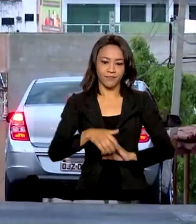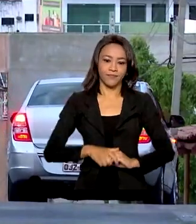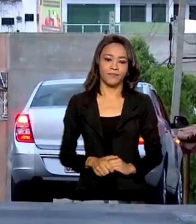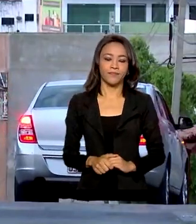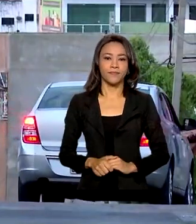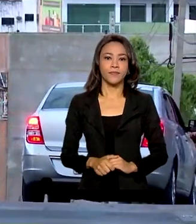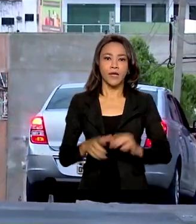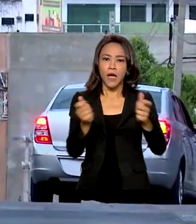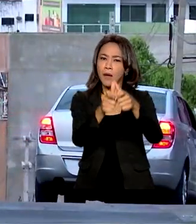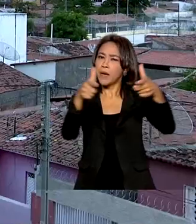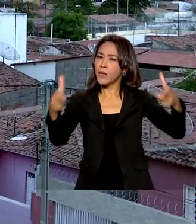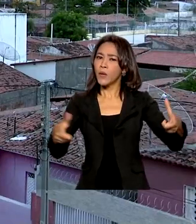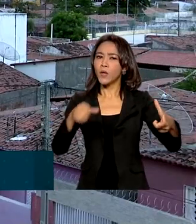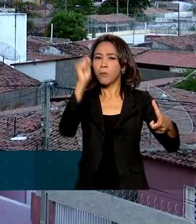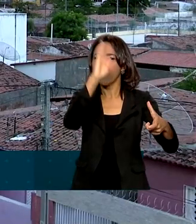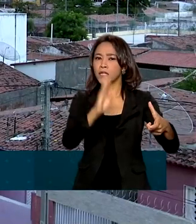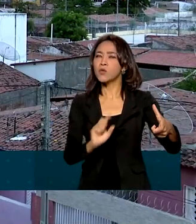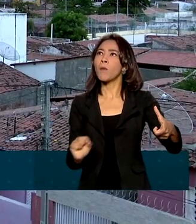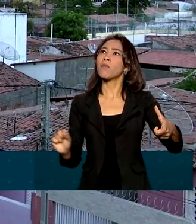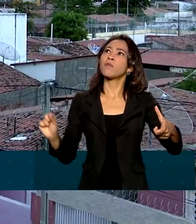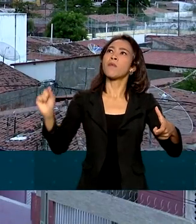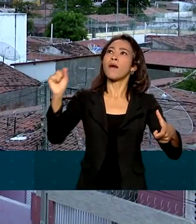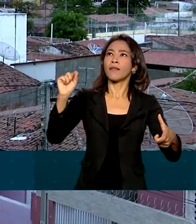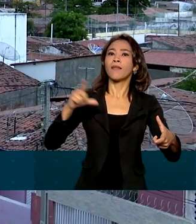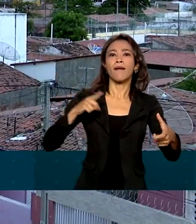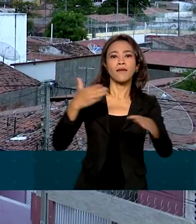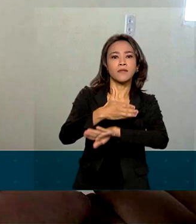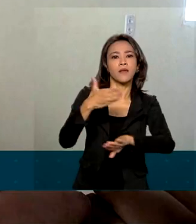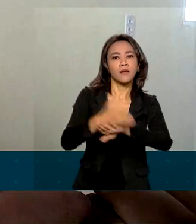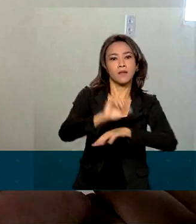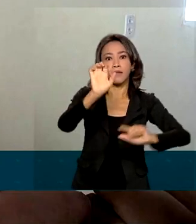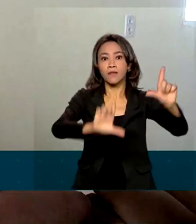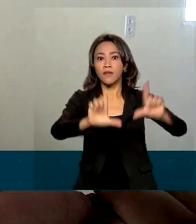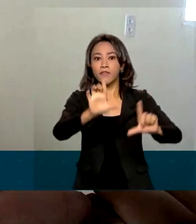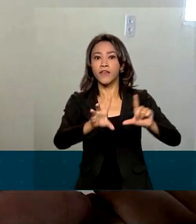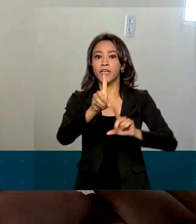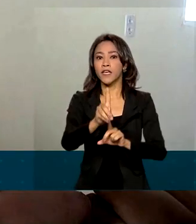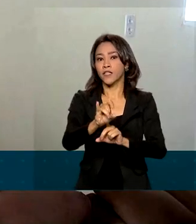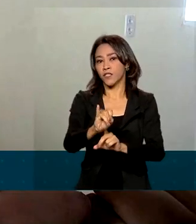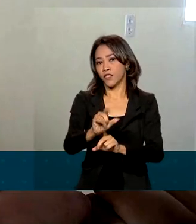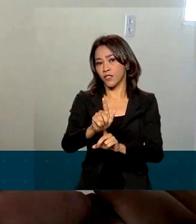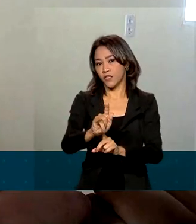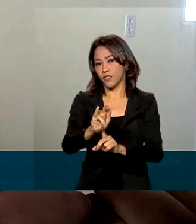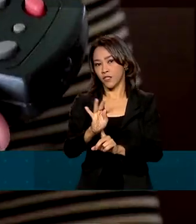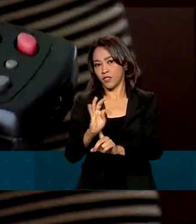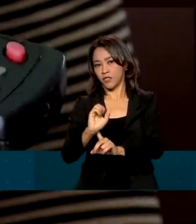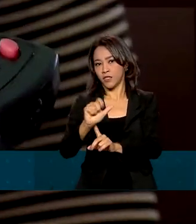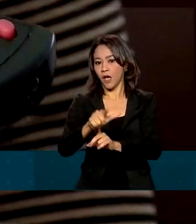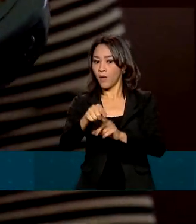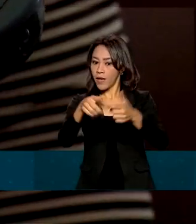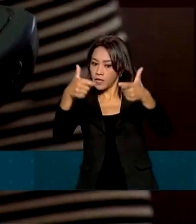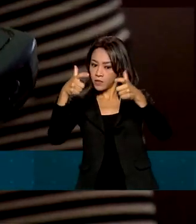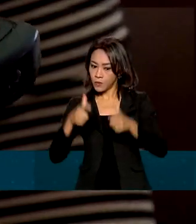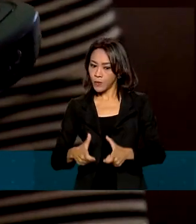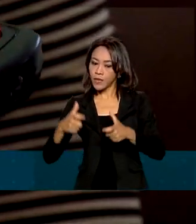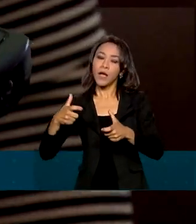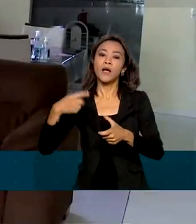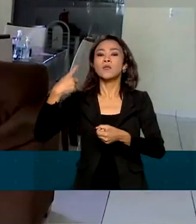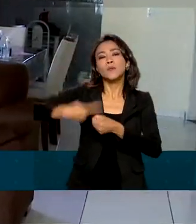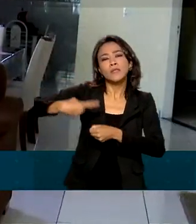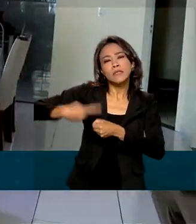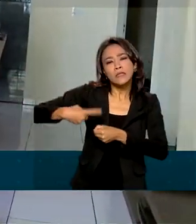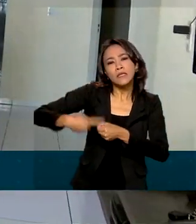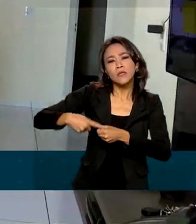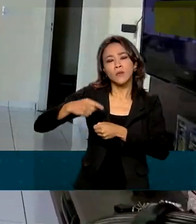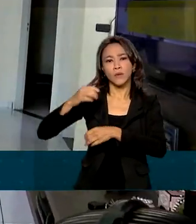Enquanto a maior parte do Brasil já tem acesso a TV digital, na Casa da Renata, localizada na região do Alto Oeste do Rio Grande